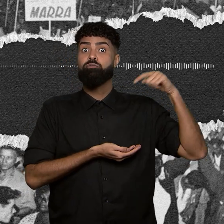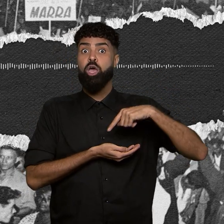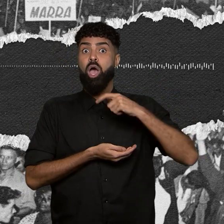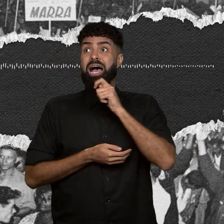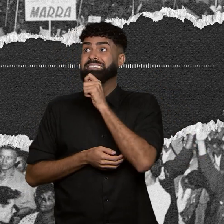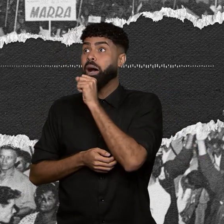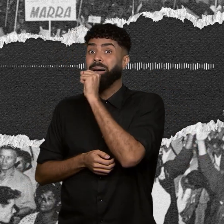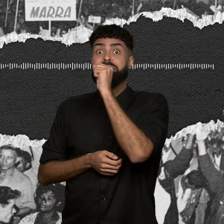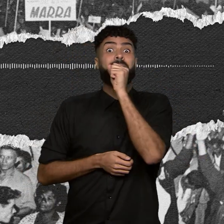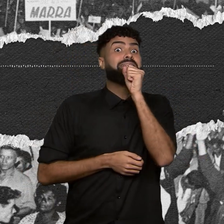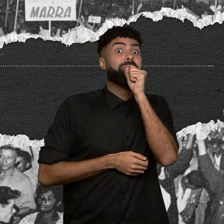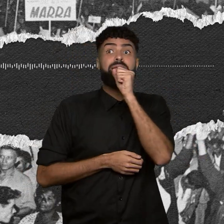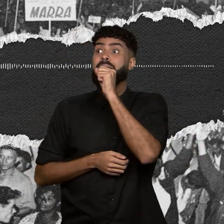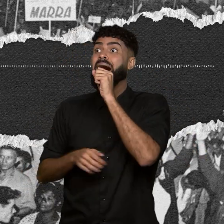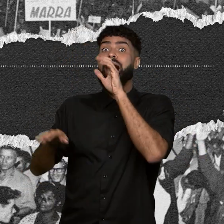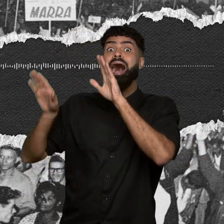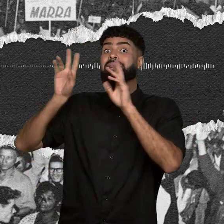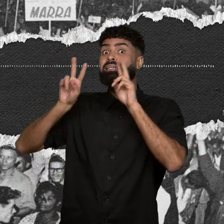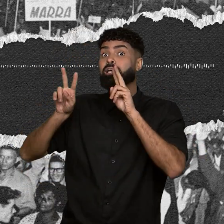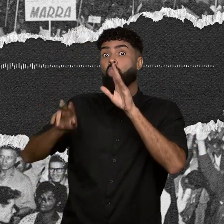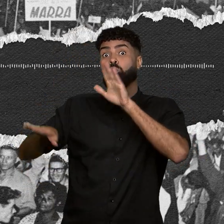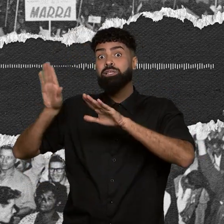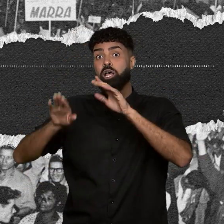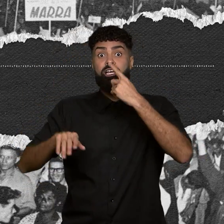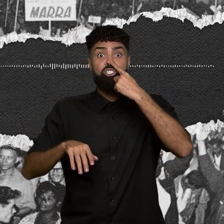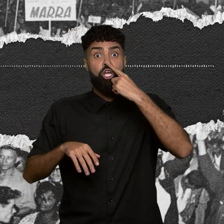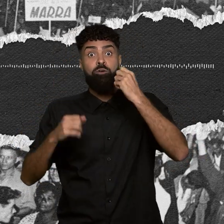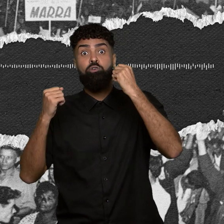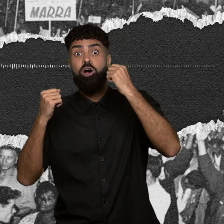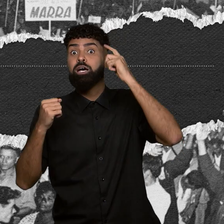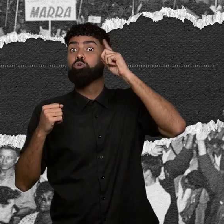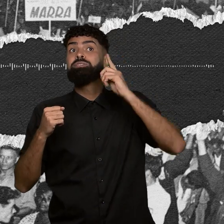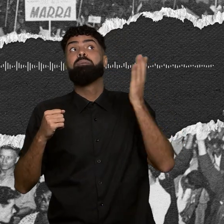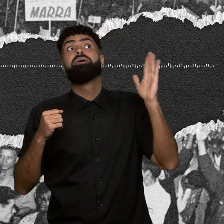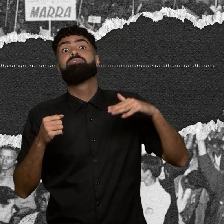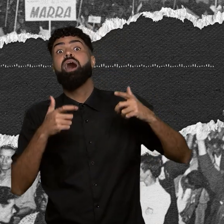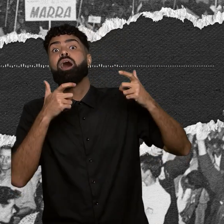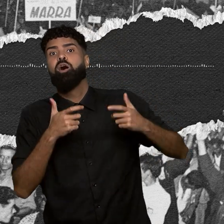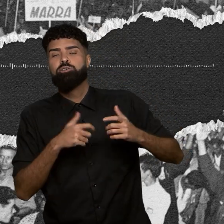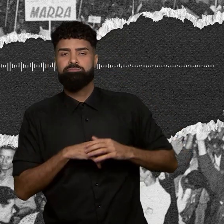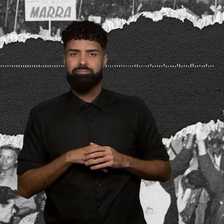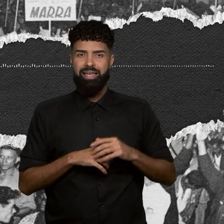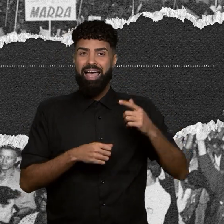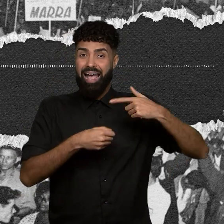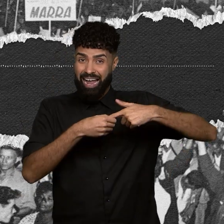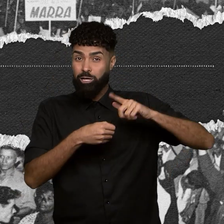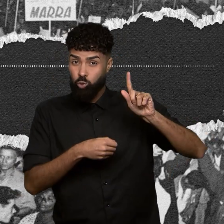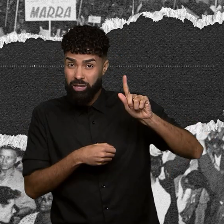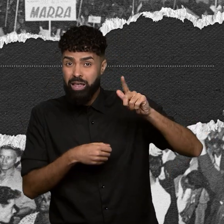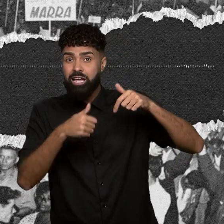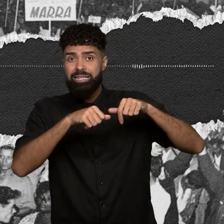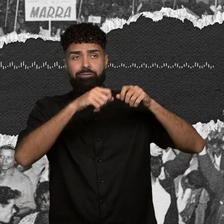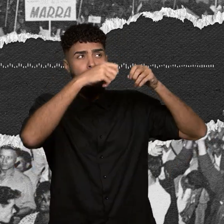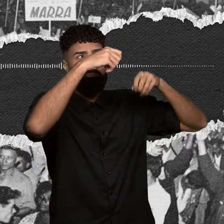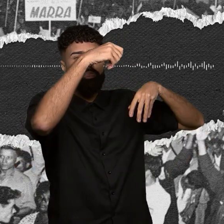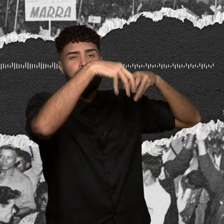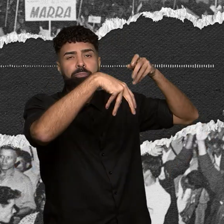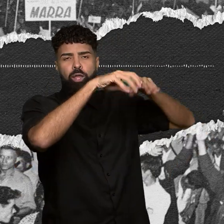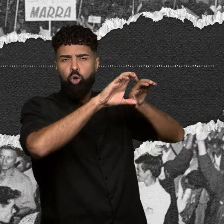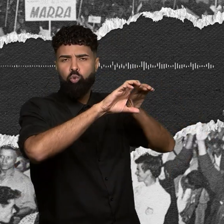moradores, cuidado, porque dá cheiro forte de gasolina e nós sabemos de onde é. A gasolina estava vazando dos dutos. E quem não esquece do que